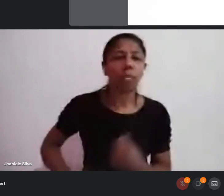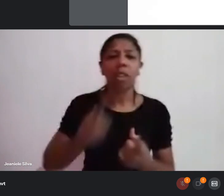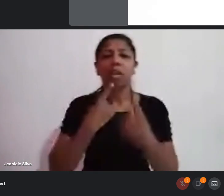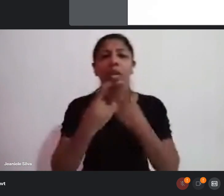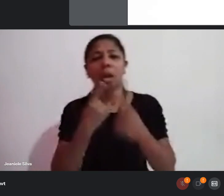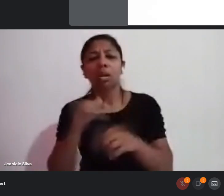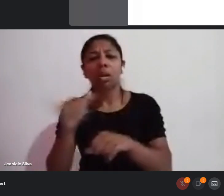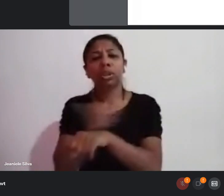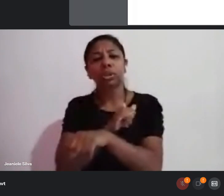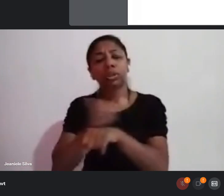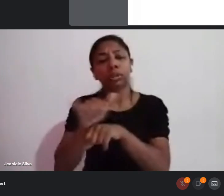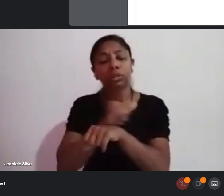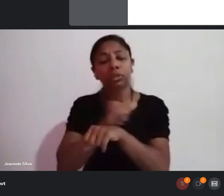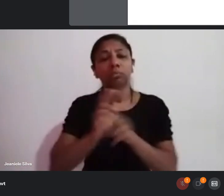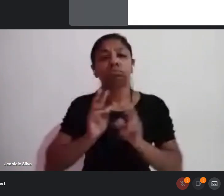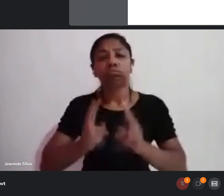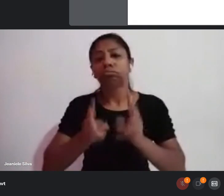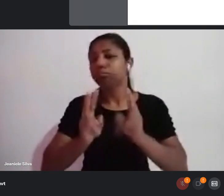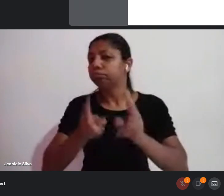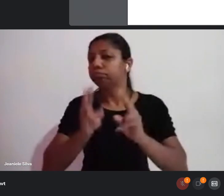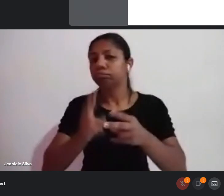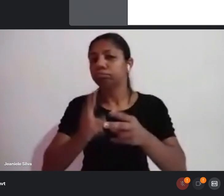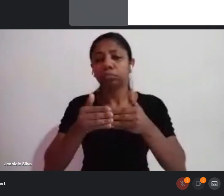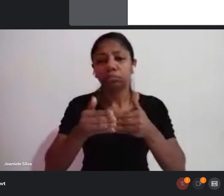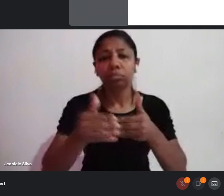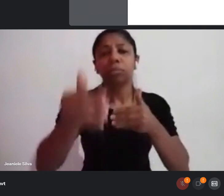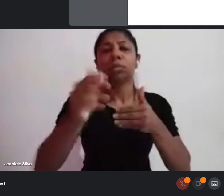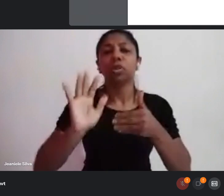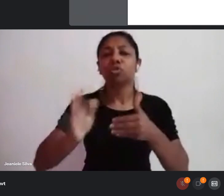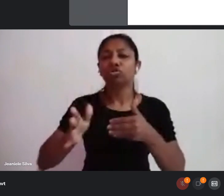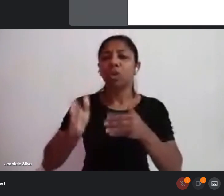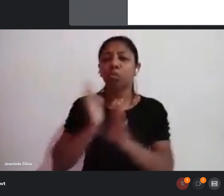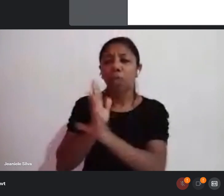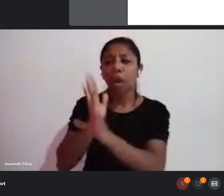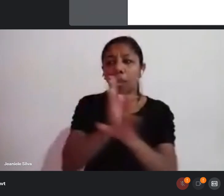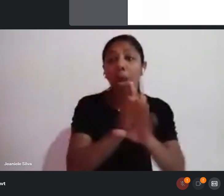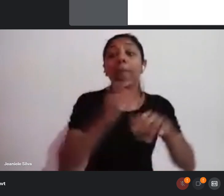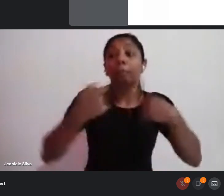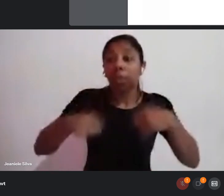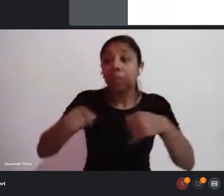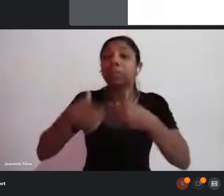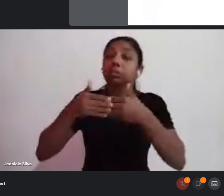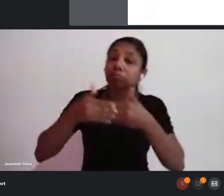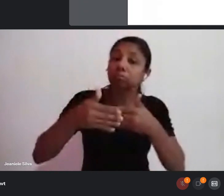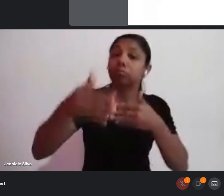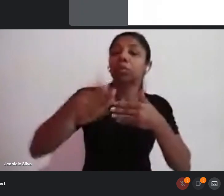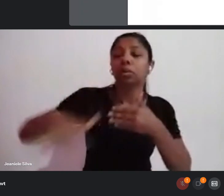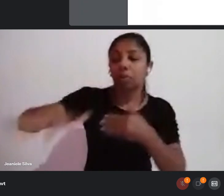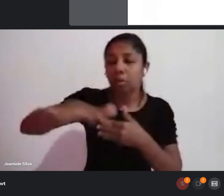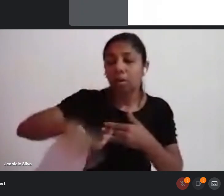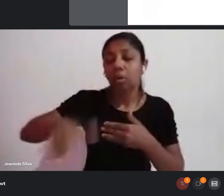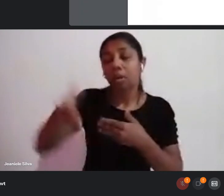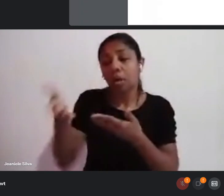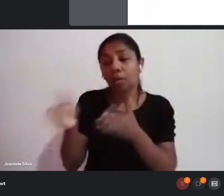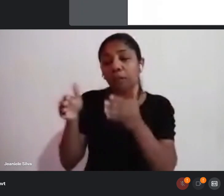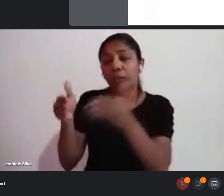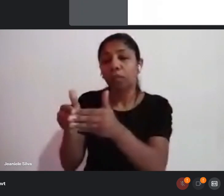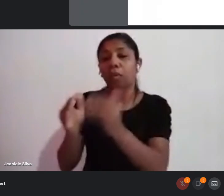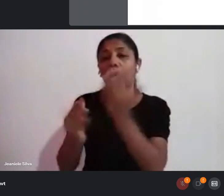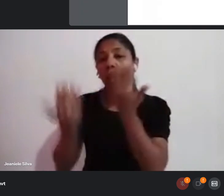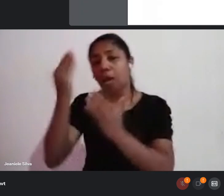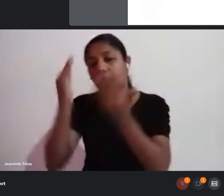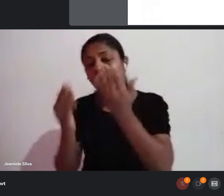andando a partir do que a gente identificar como sendo necessário para o segmento, nesse caso, de Carnaval. E um